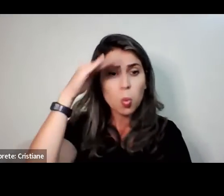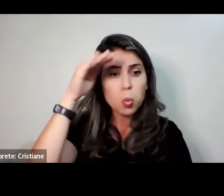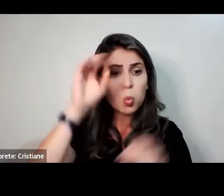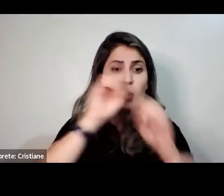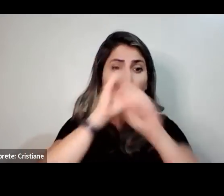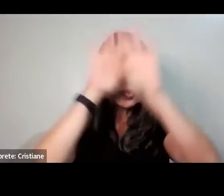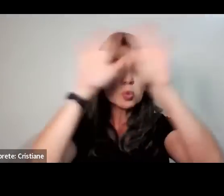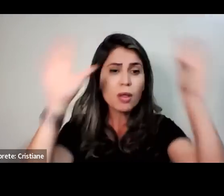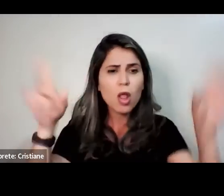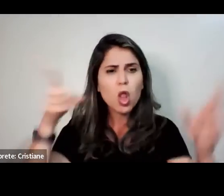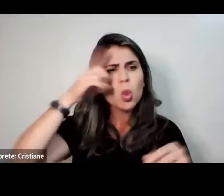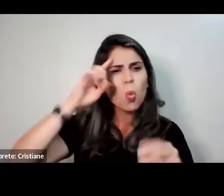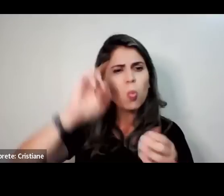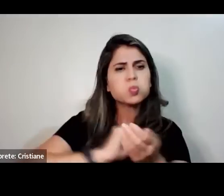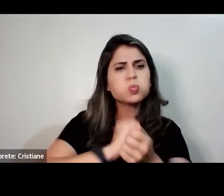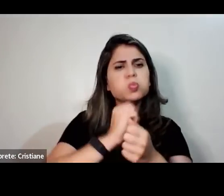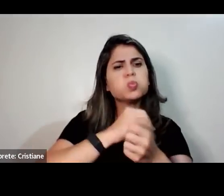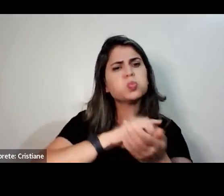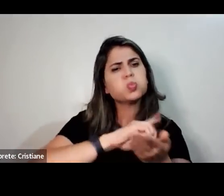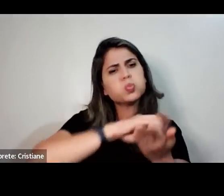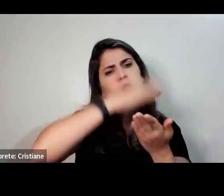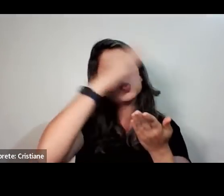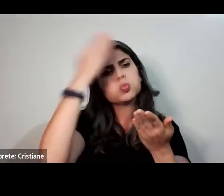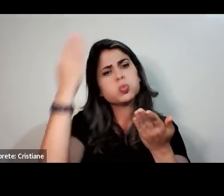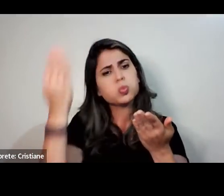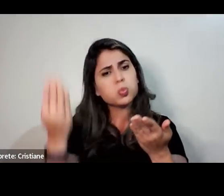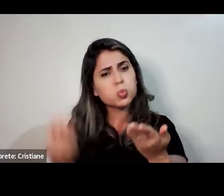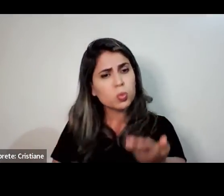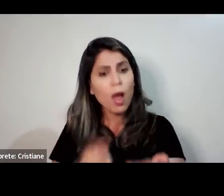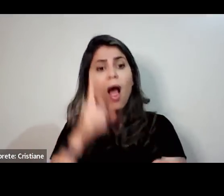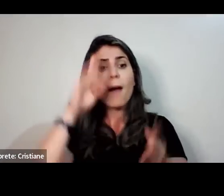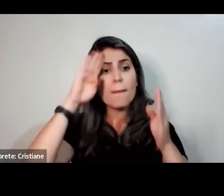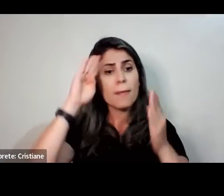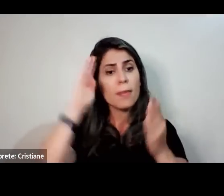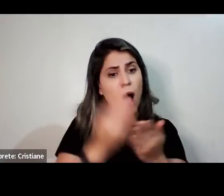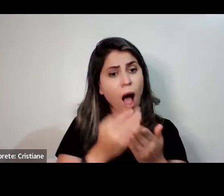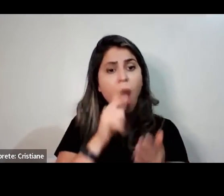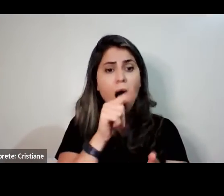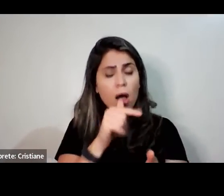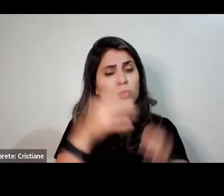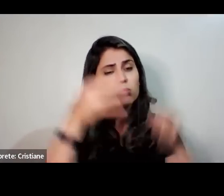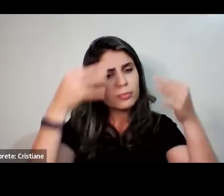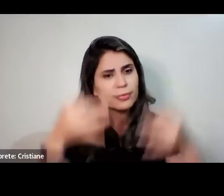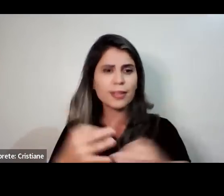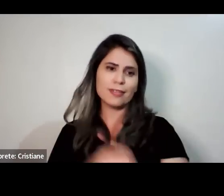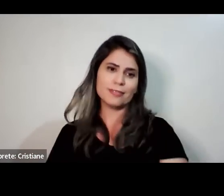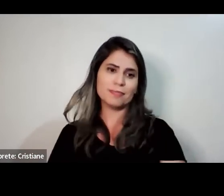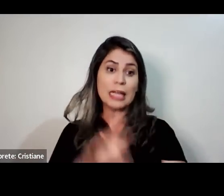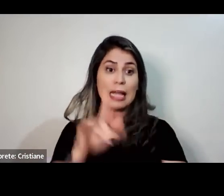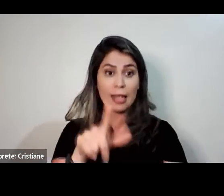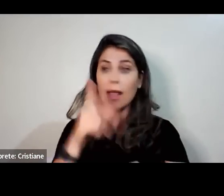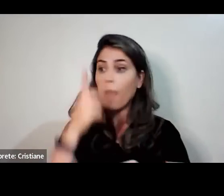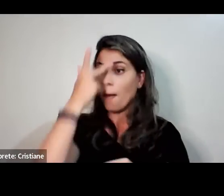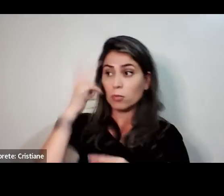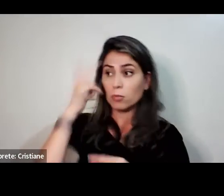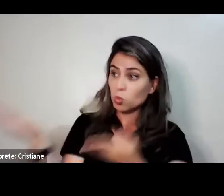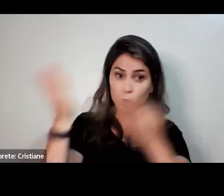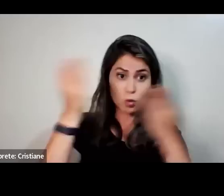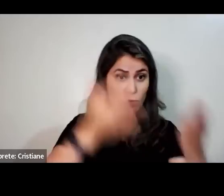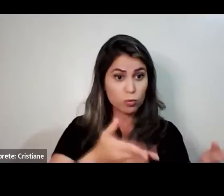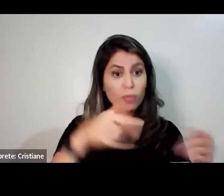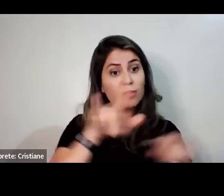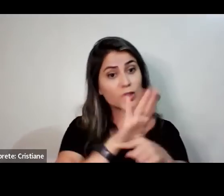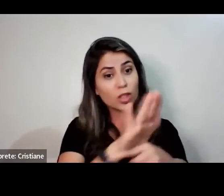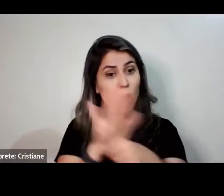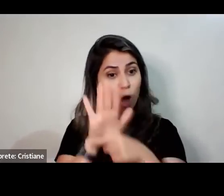dia da forma correta. Você será acompanhado por 60 dias porque nós queremos que você tenha saúde. Que